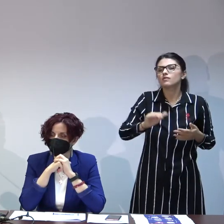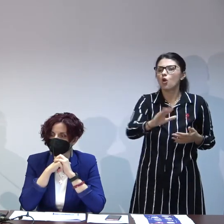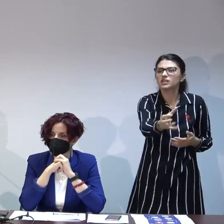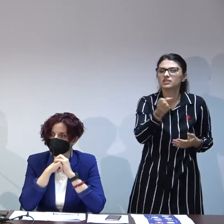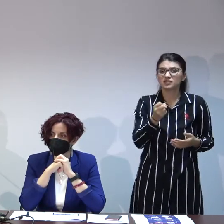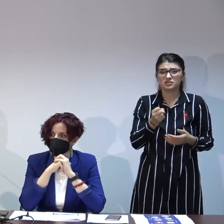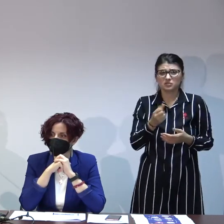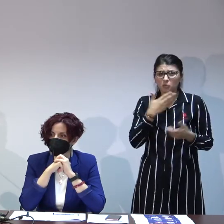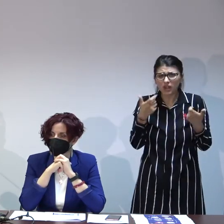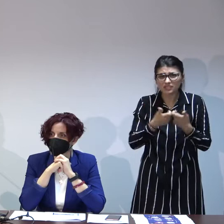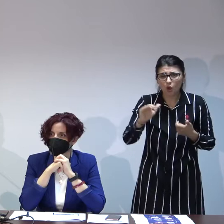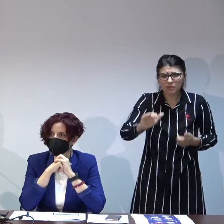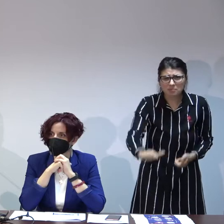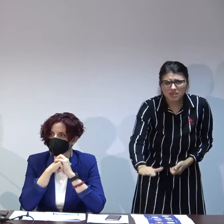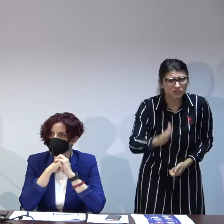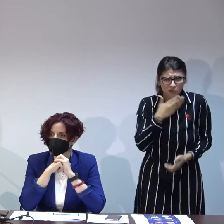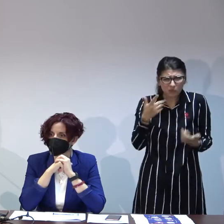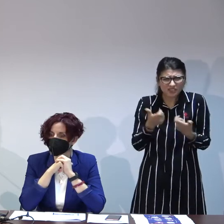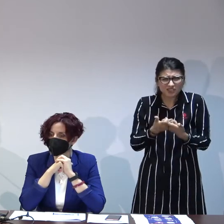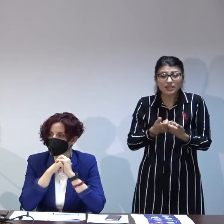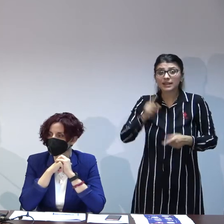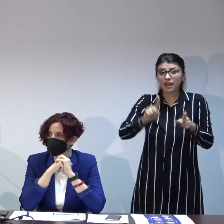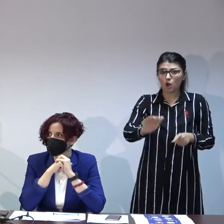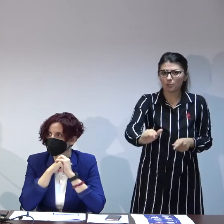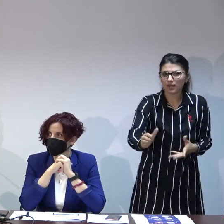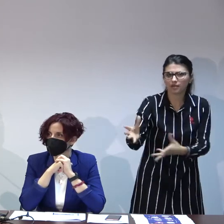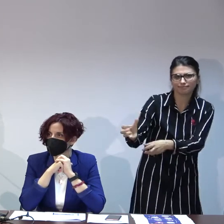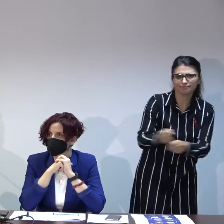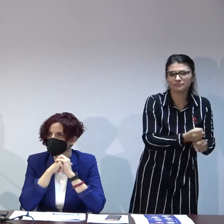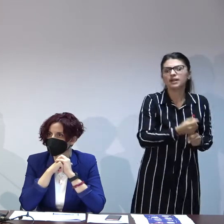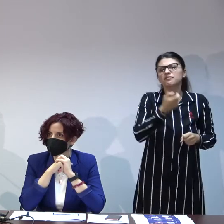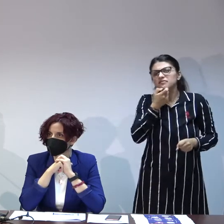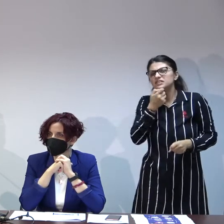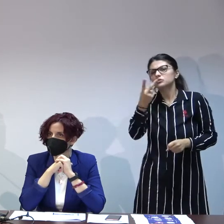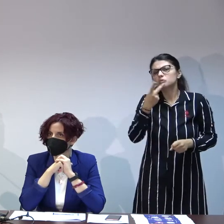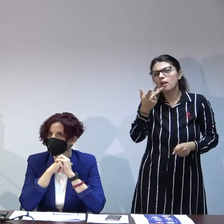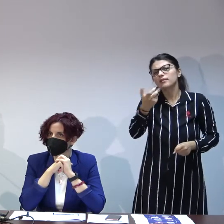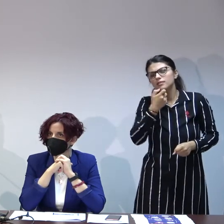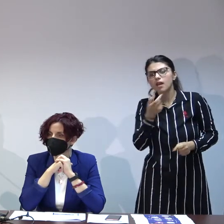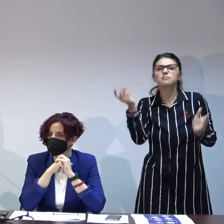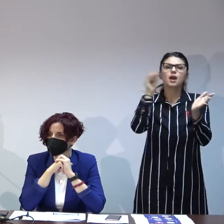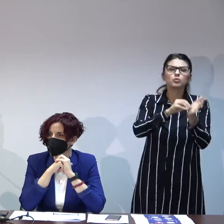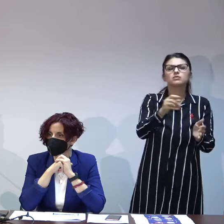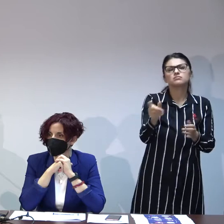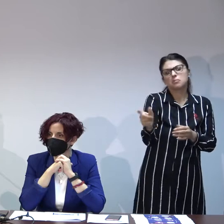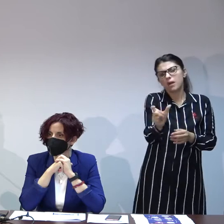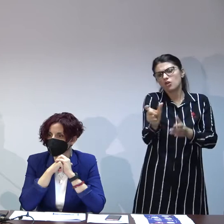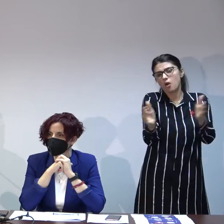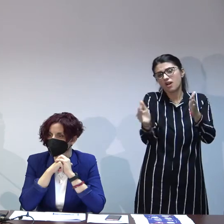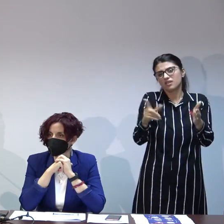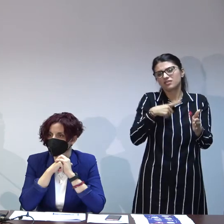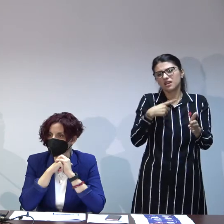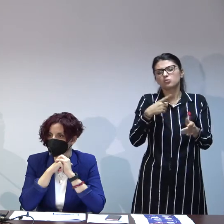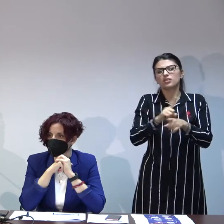cum să găsești copii foarte mici dacă copilul a fost luat din familie la vârsta de 2-3 ani mai adaugă perioada care e necesară